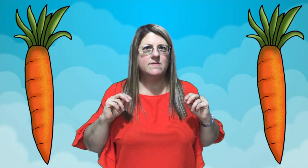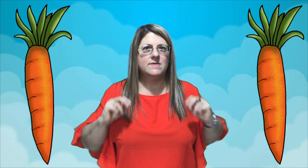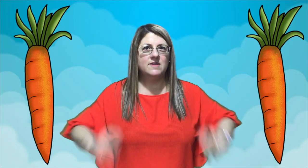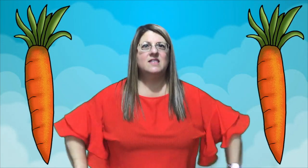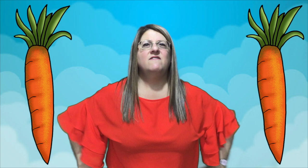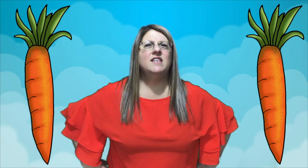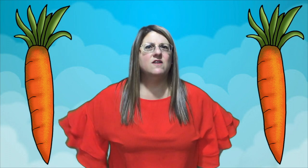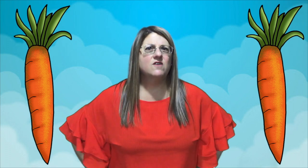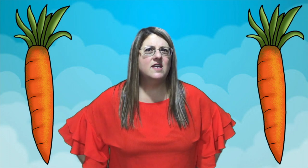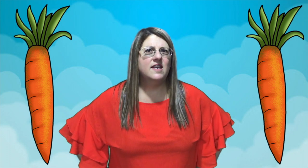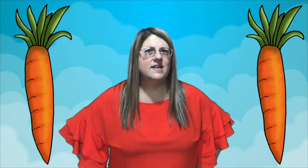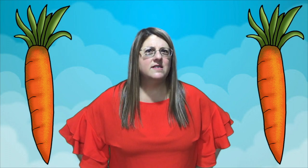¿Ya adivinaron quién es?